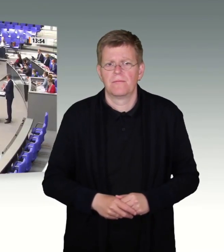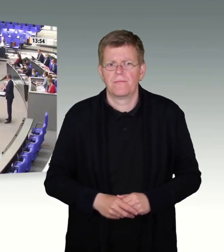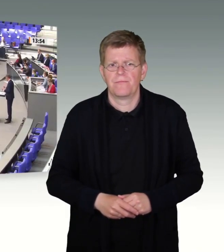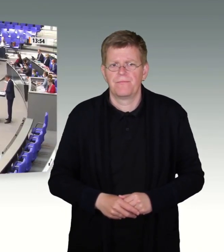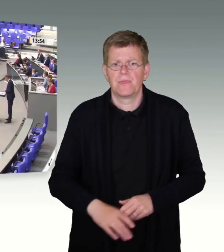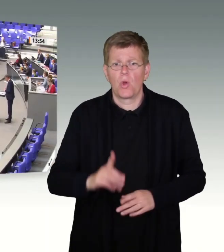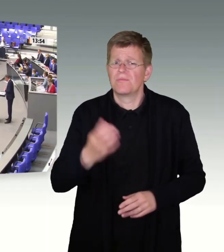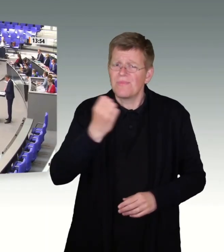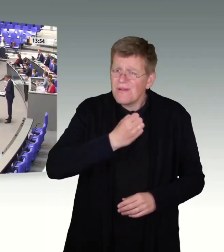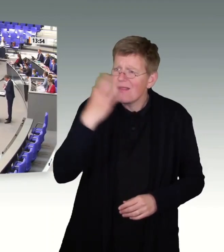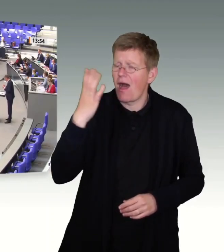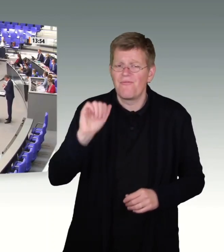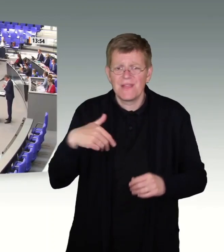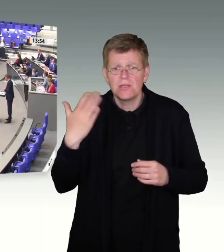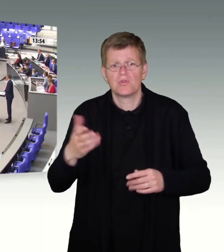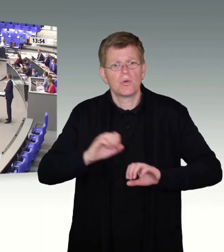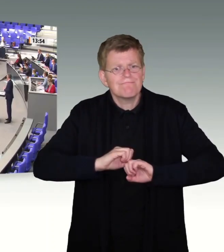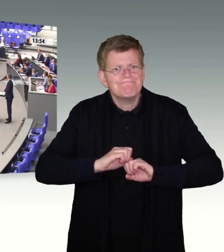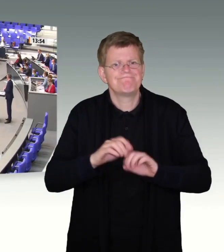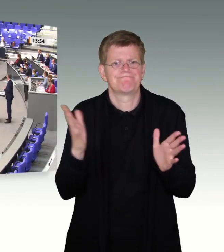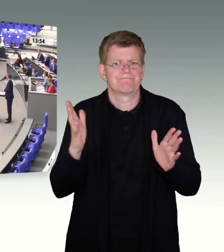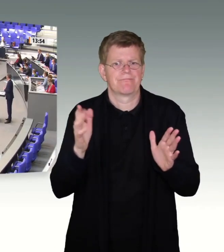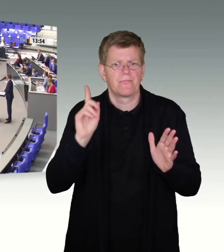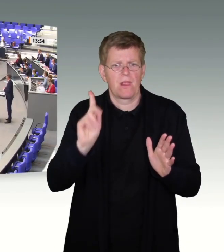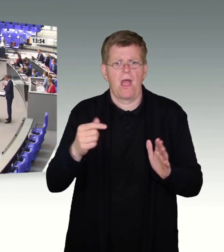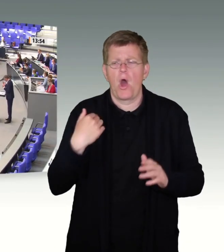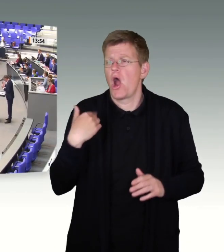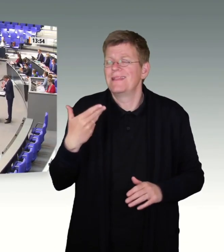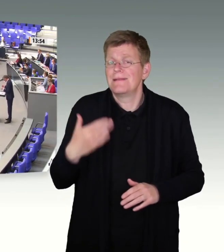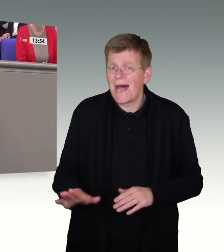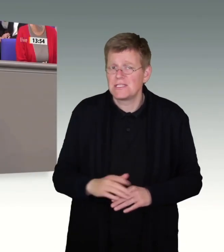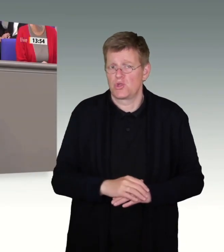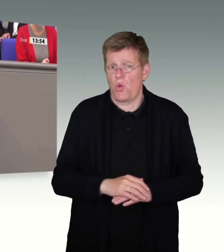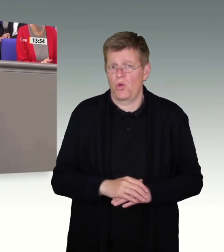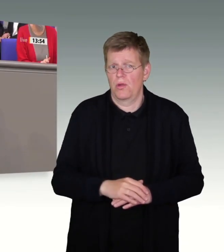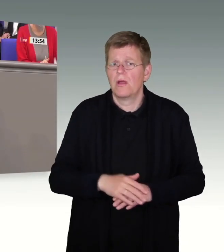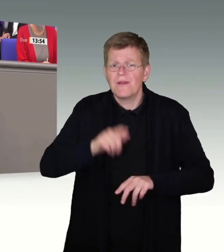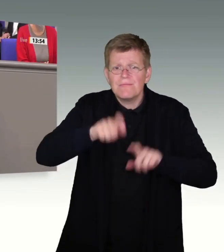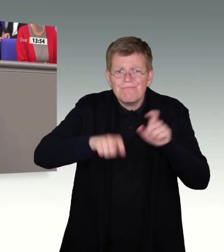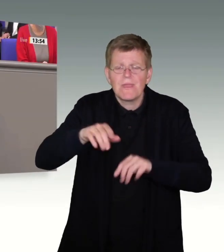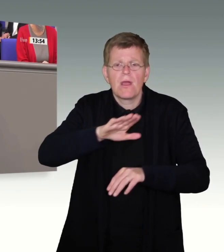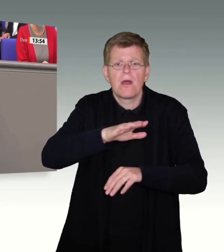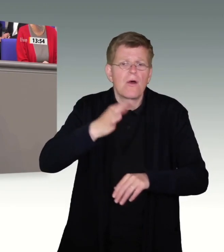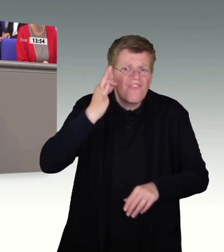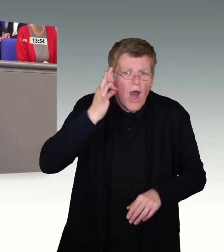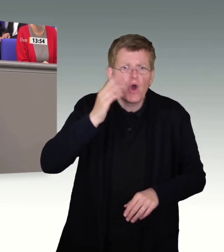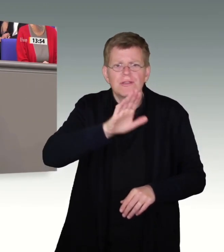eine solche Offensive durchaus auch zur Entlastung der Lage beitragen, wenn wir Frauen und Kindern aus der Ukraine in der